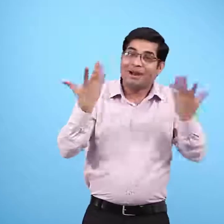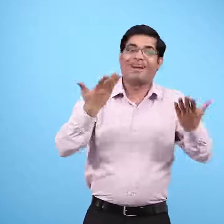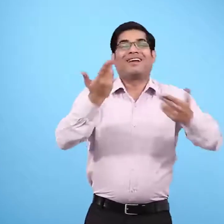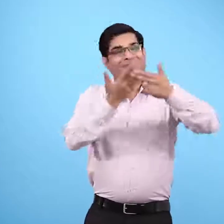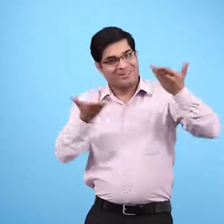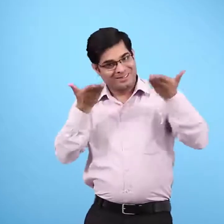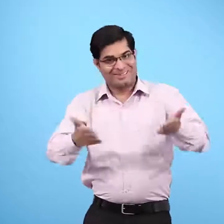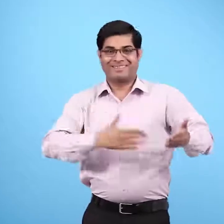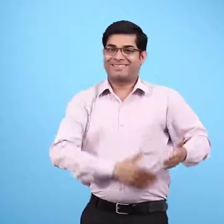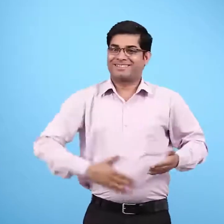पेट की